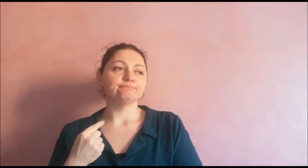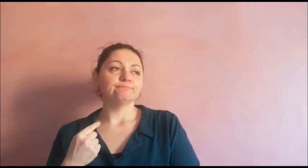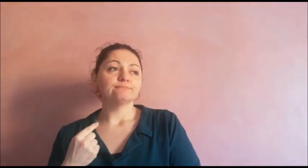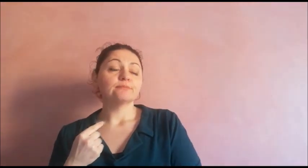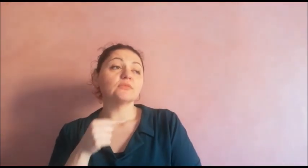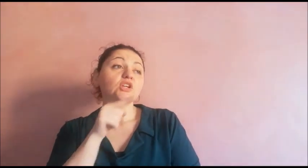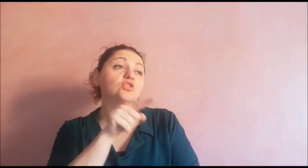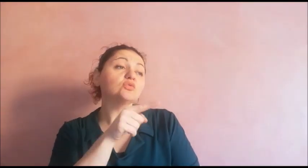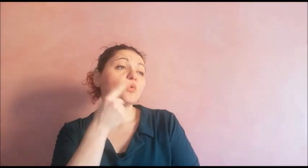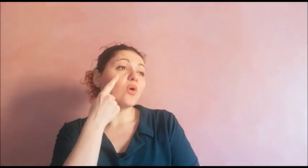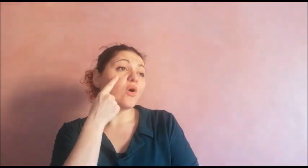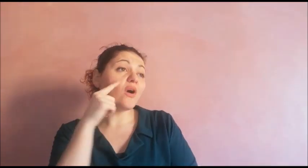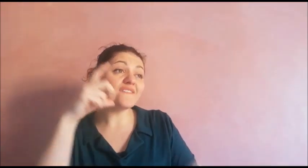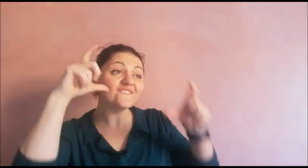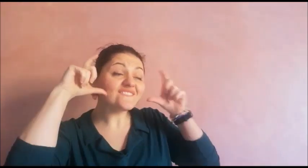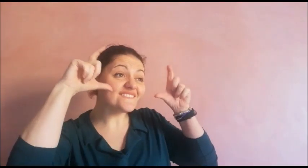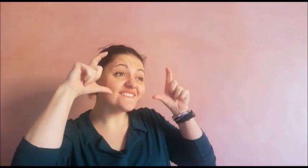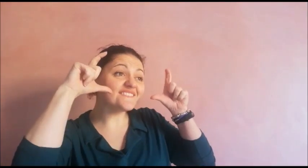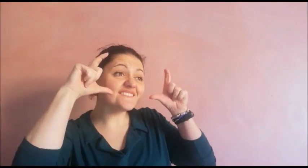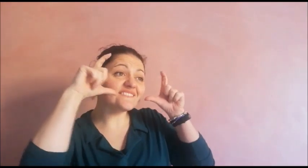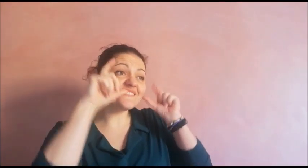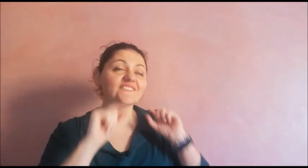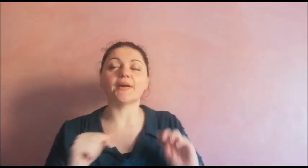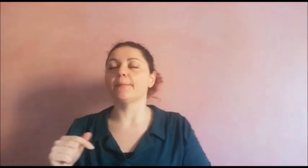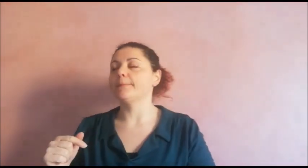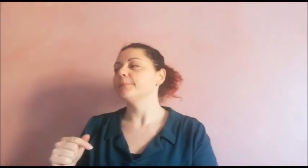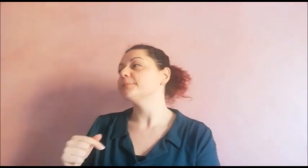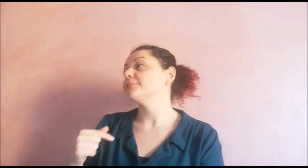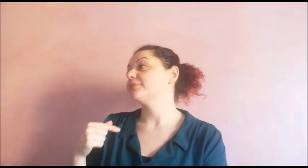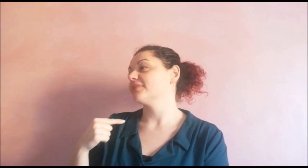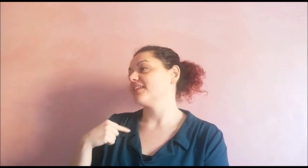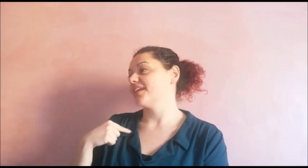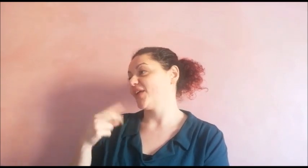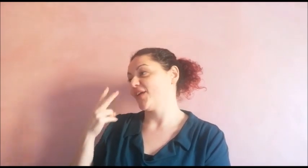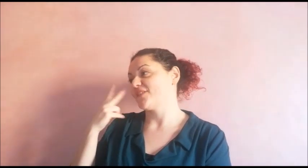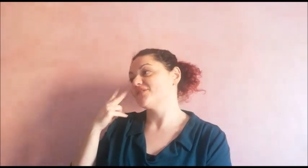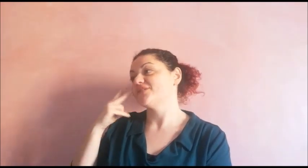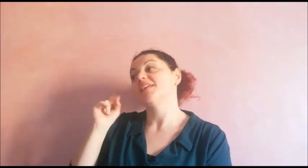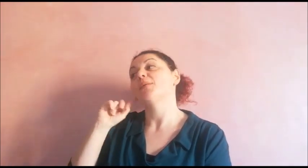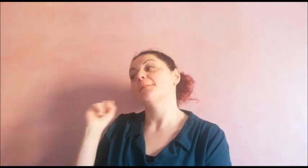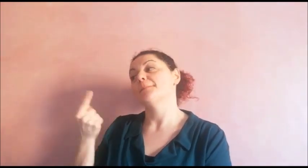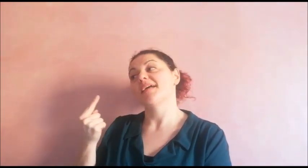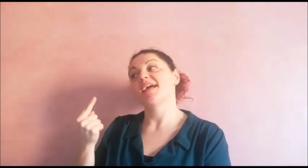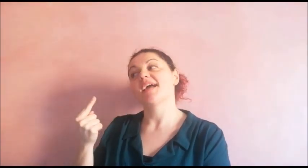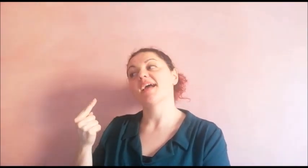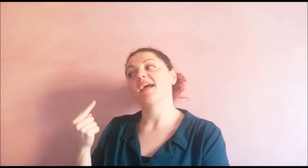Nonna, che occhi grandi che hai! È per vederti meglio.